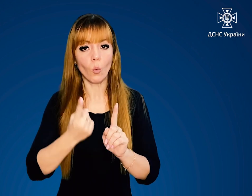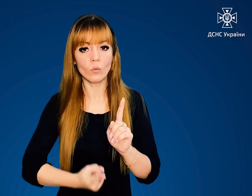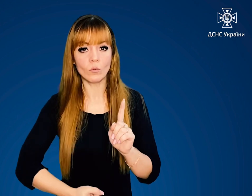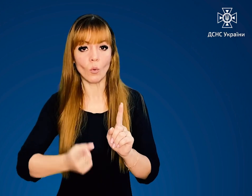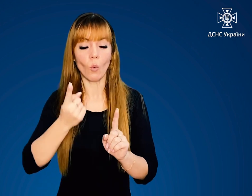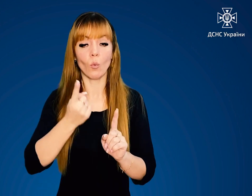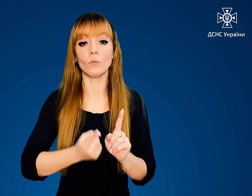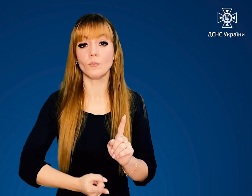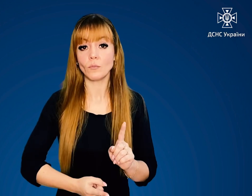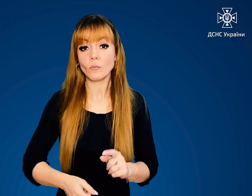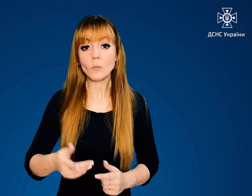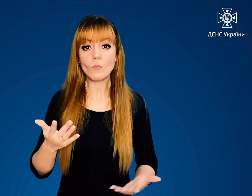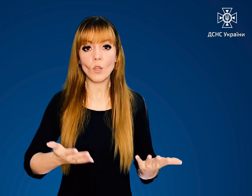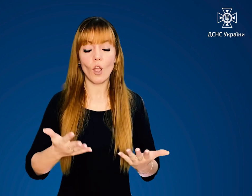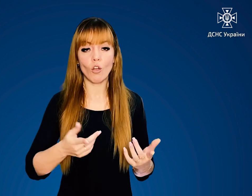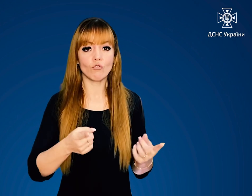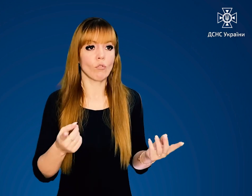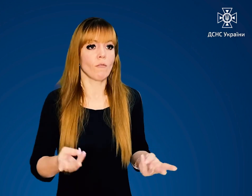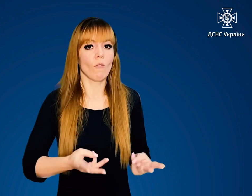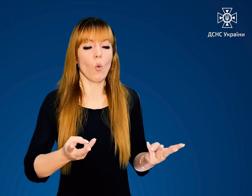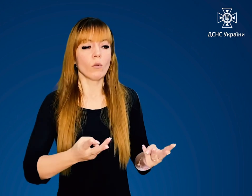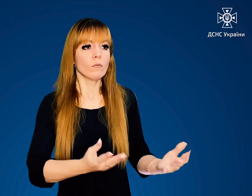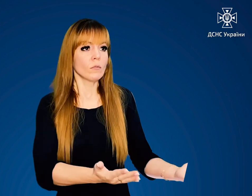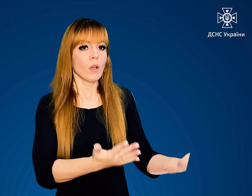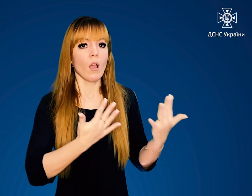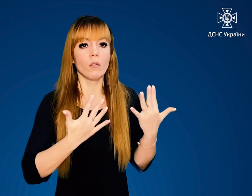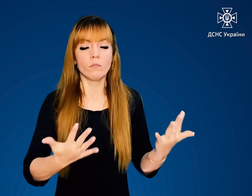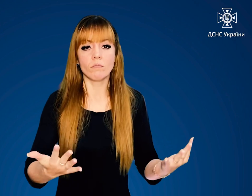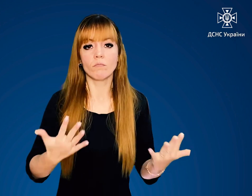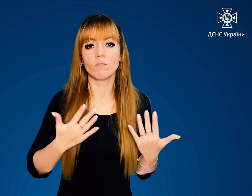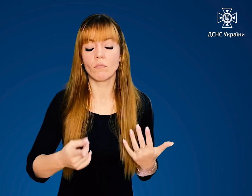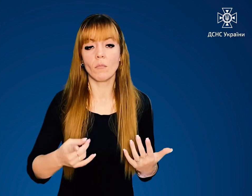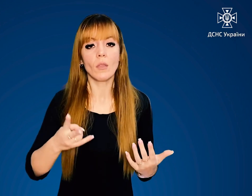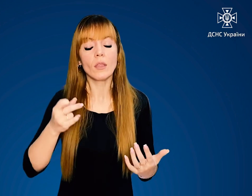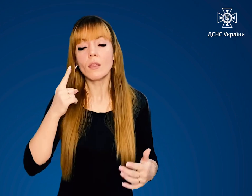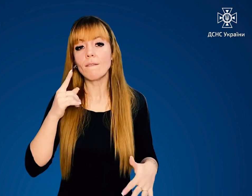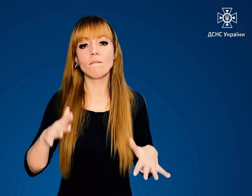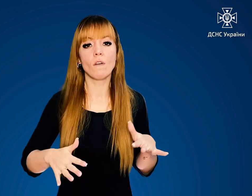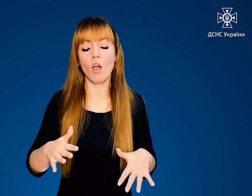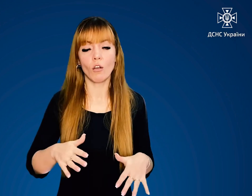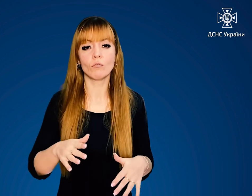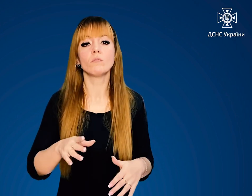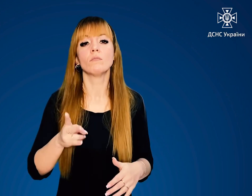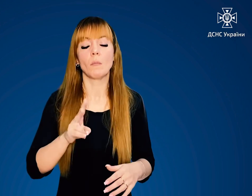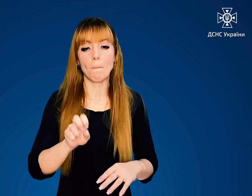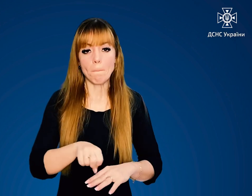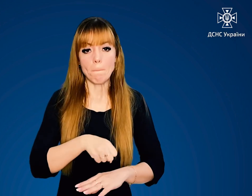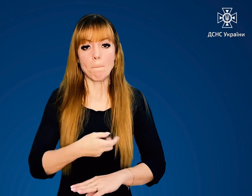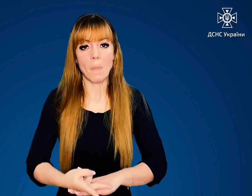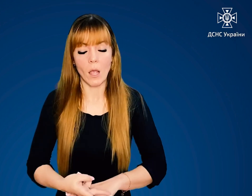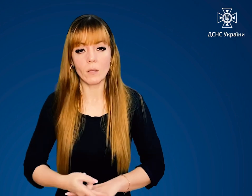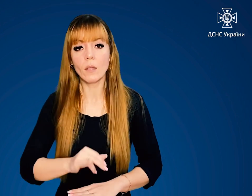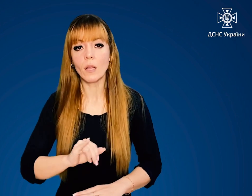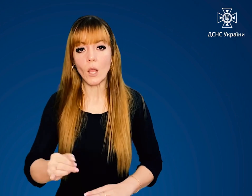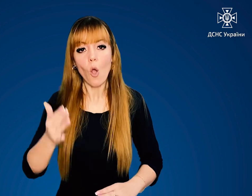Якщо на вас насувається вогневий вал, не вагаючись падайте, закривши голову мокрою